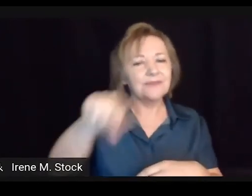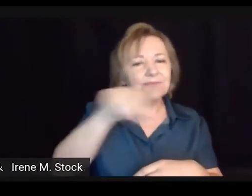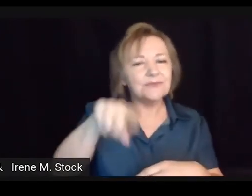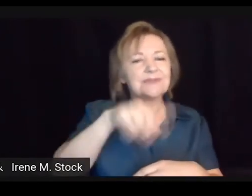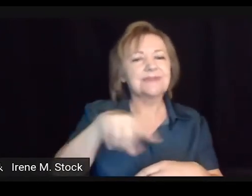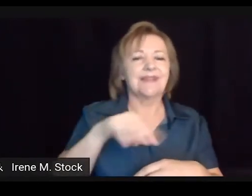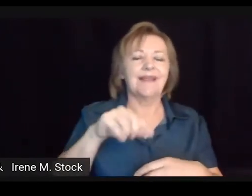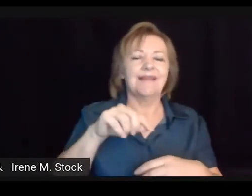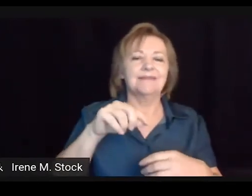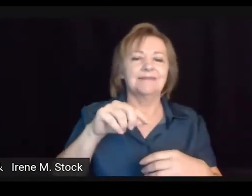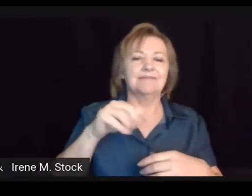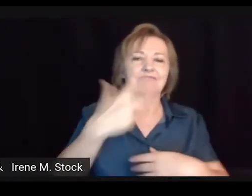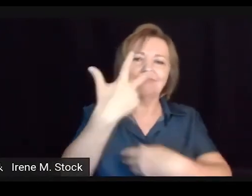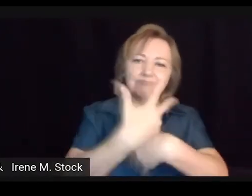essa singularidade de cada um.